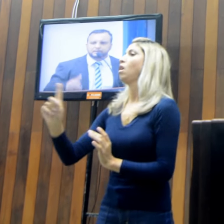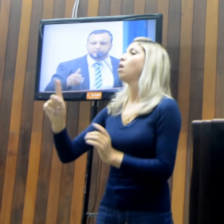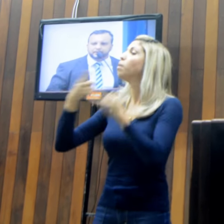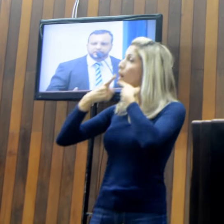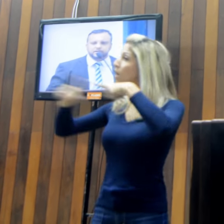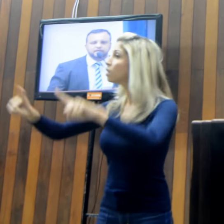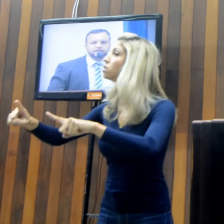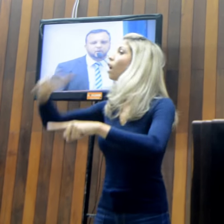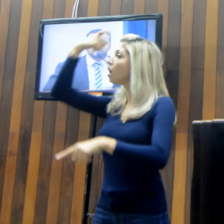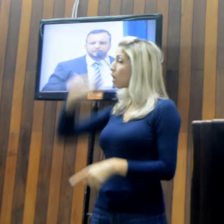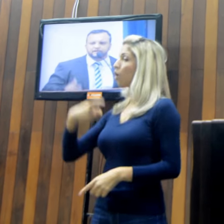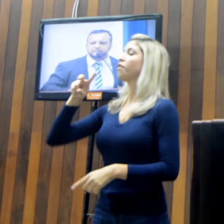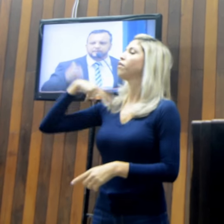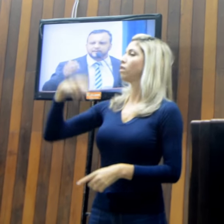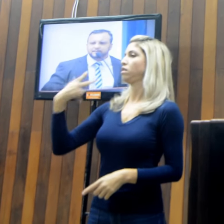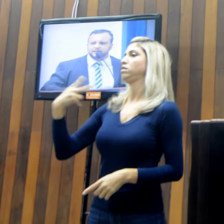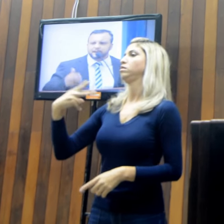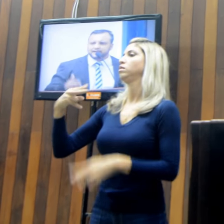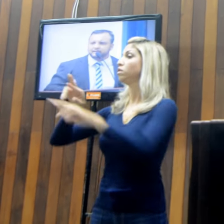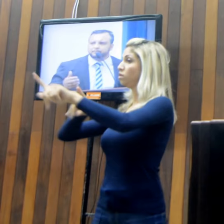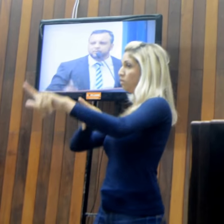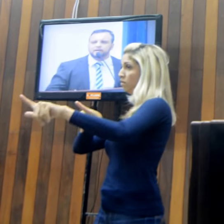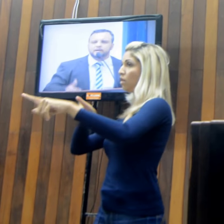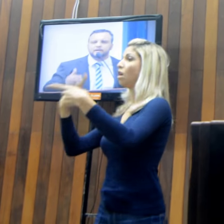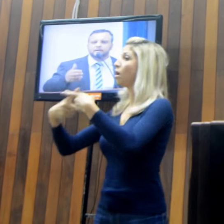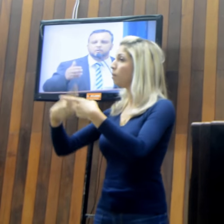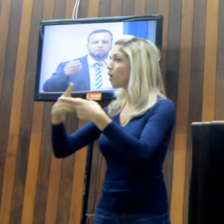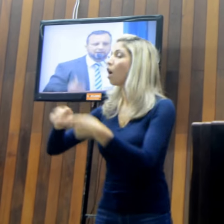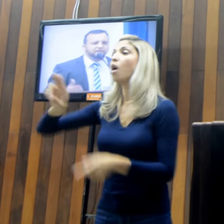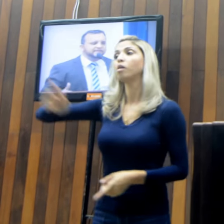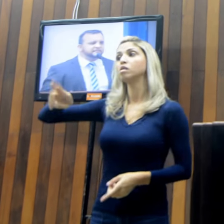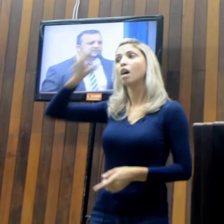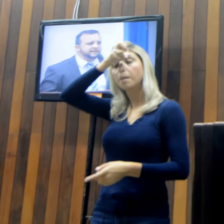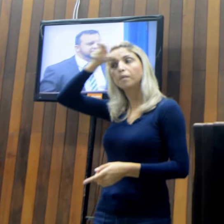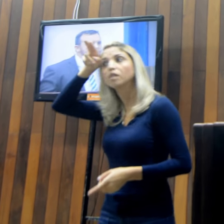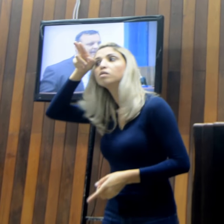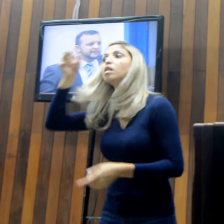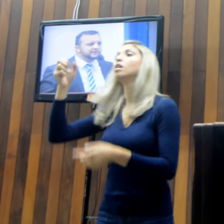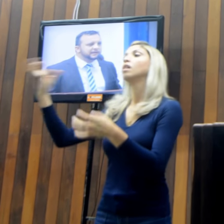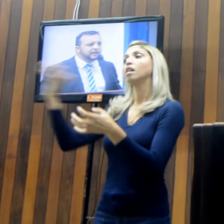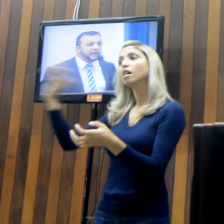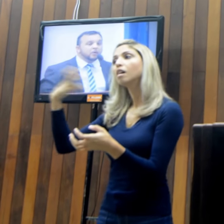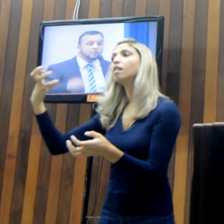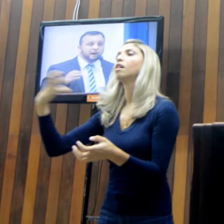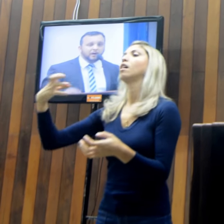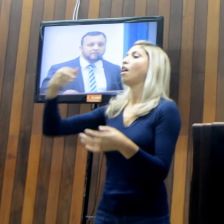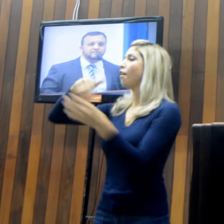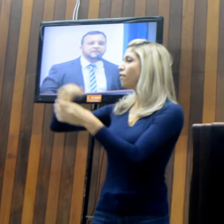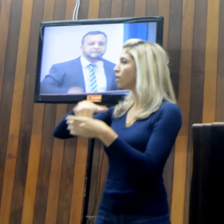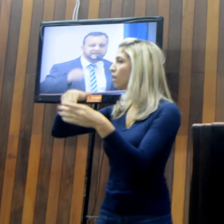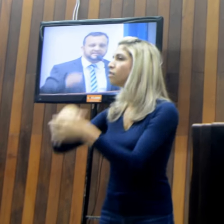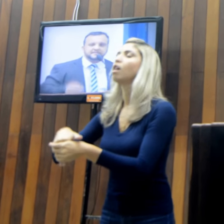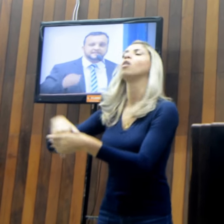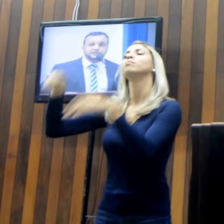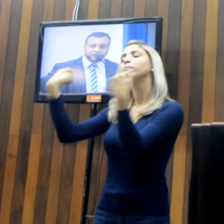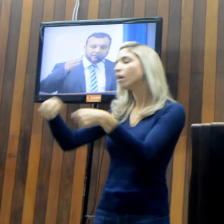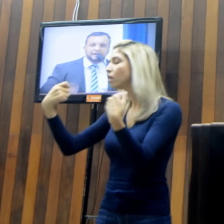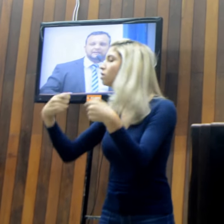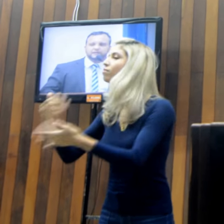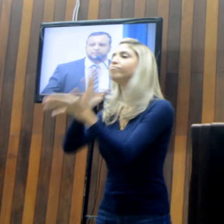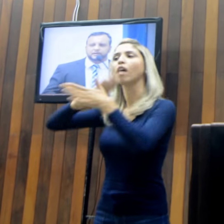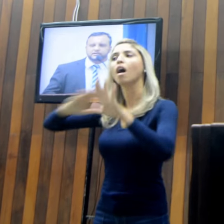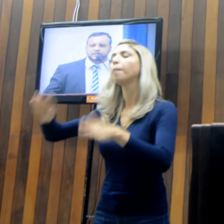crítica política. O aproveitamento da máquina pública com favorecimentos eleitorais é um mal que precisa ser